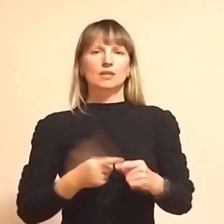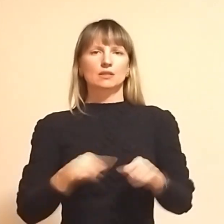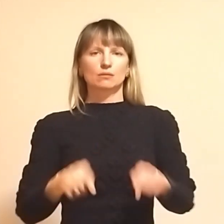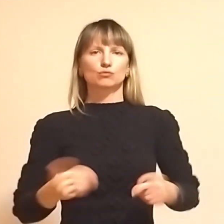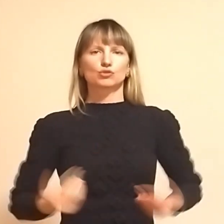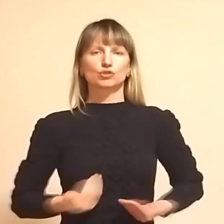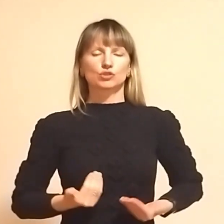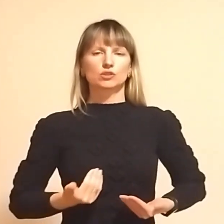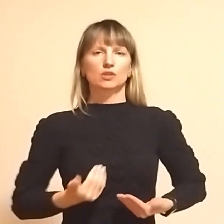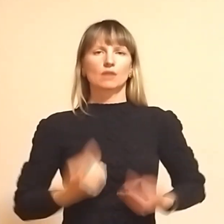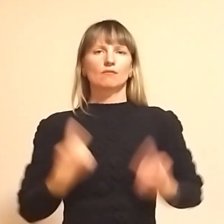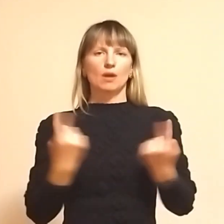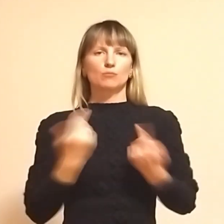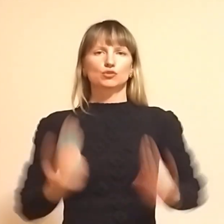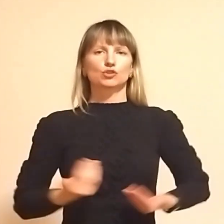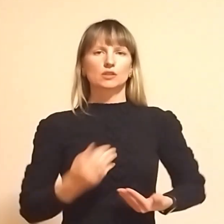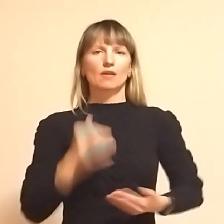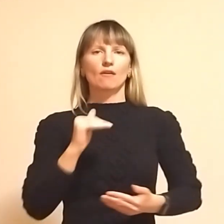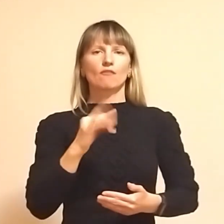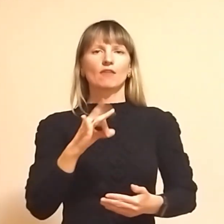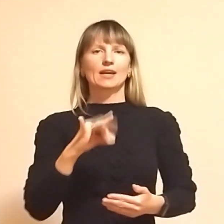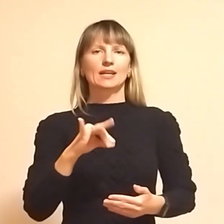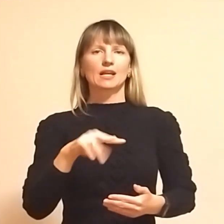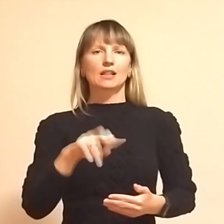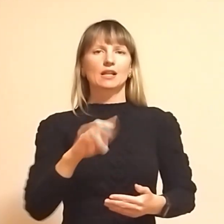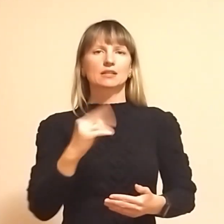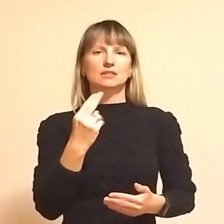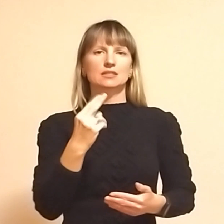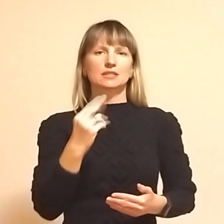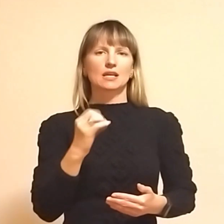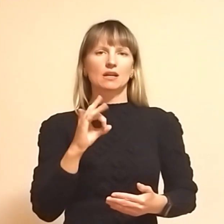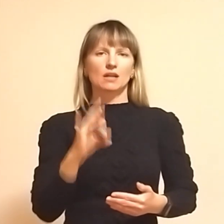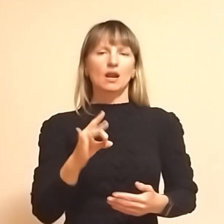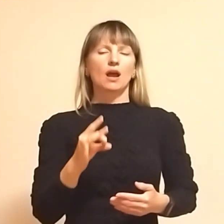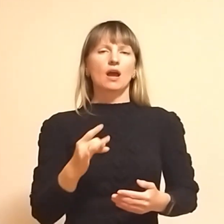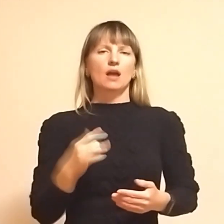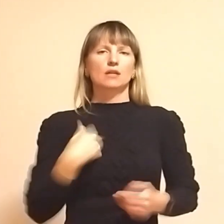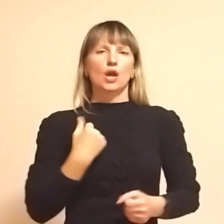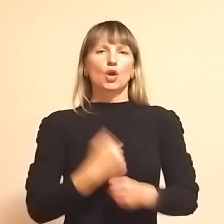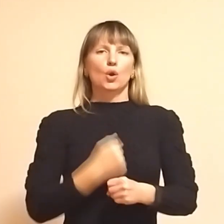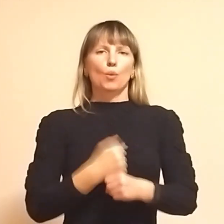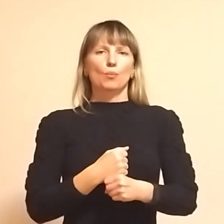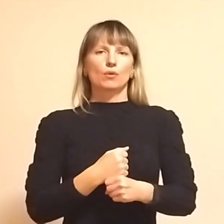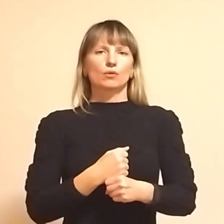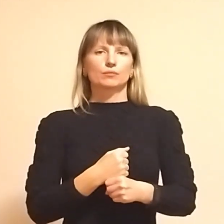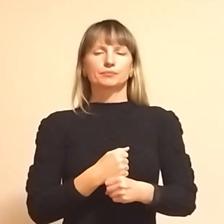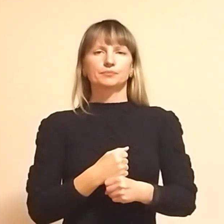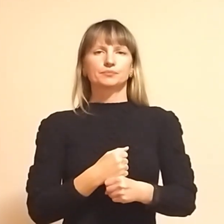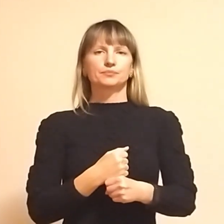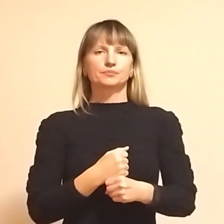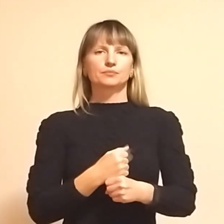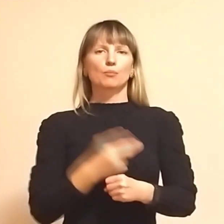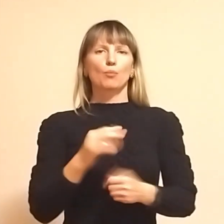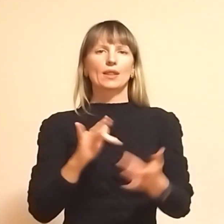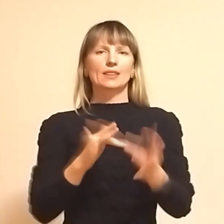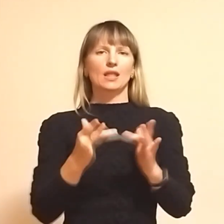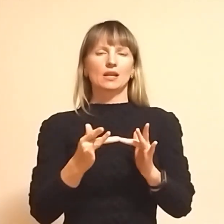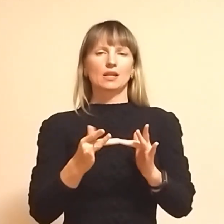фрилансер. А просто їхав. Тобто, роблю у інтернеті, так скажімо.